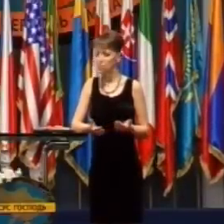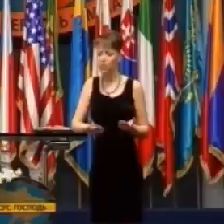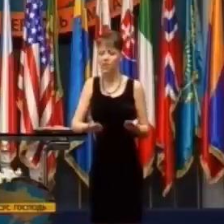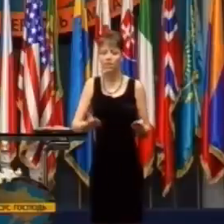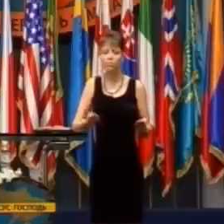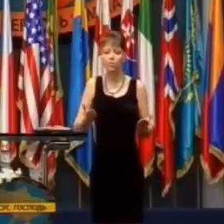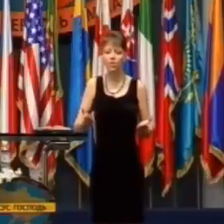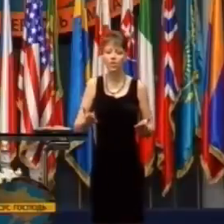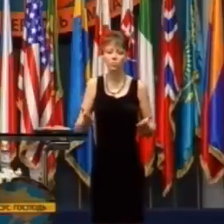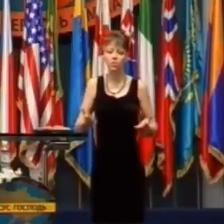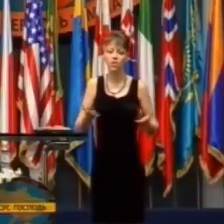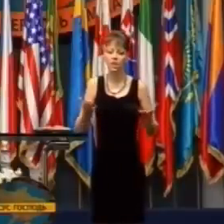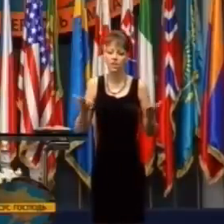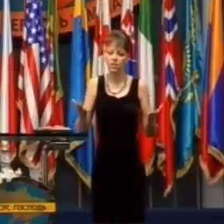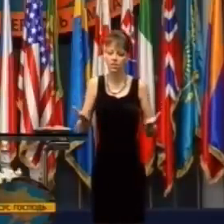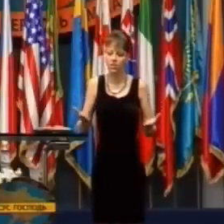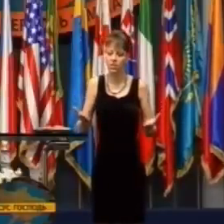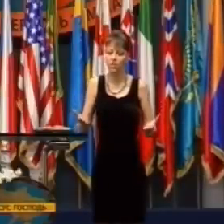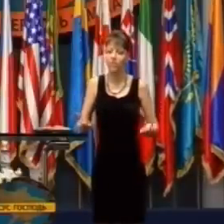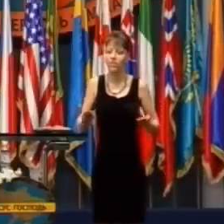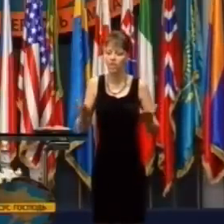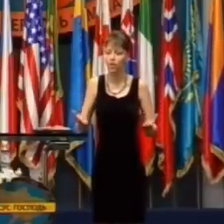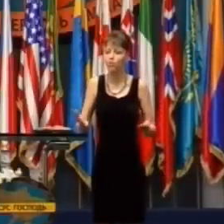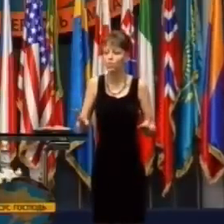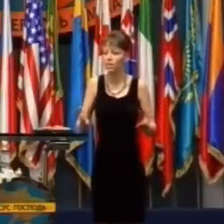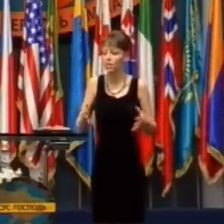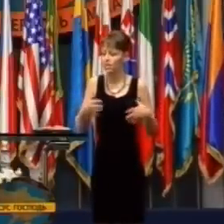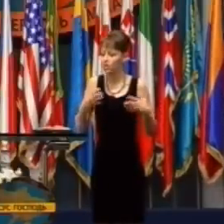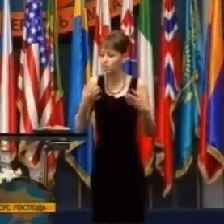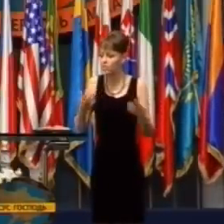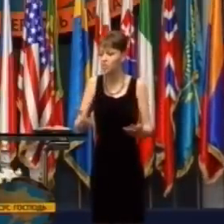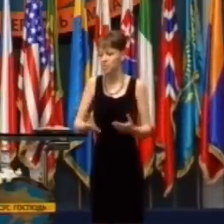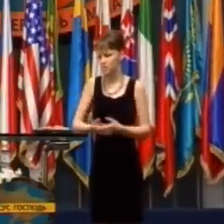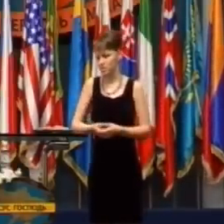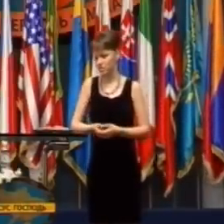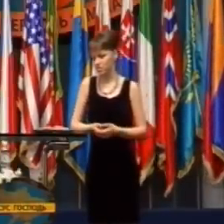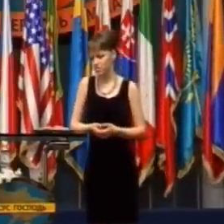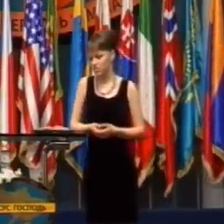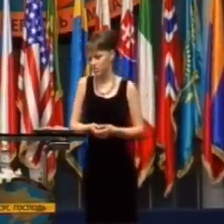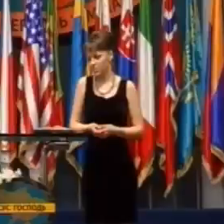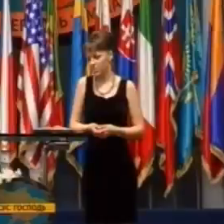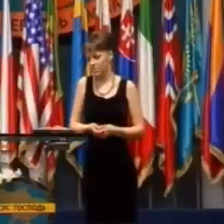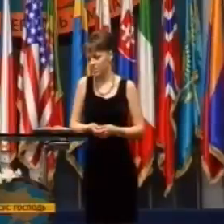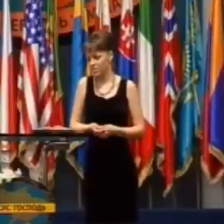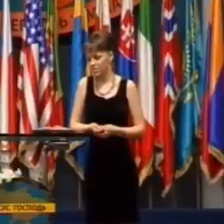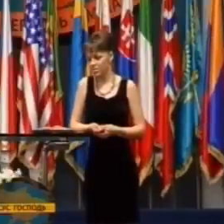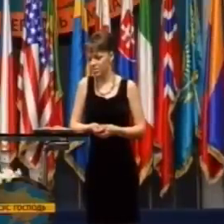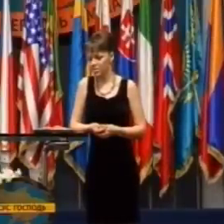Z nejakého dôvodu si ako ľudia myslíme, že si musíme zvoliť.